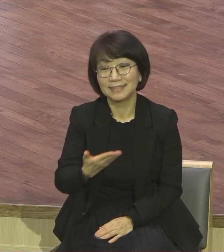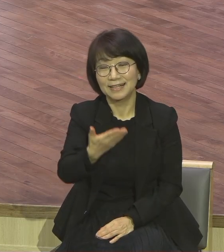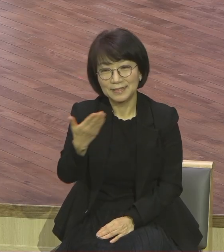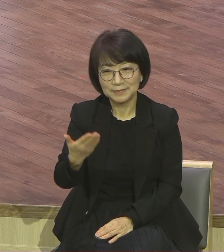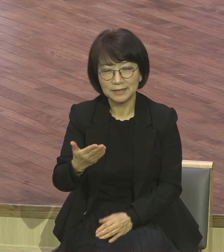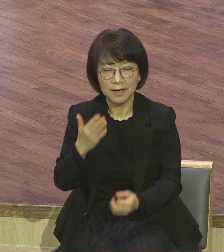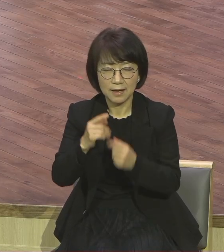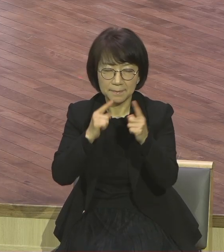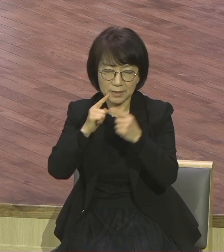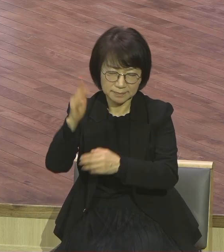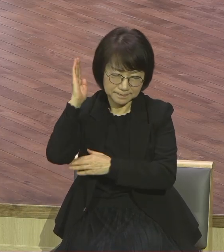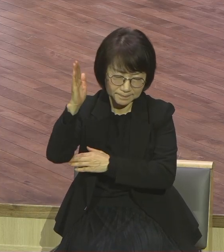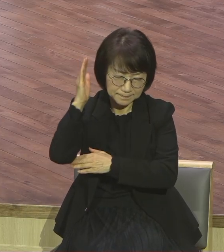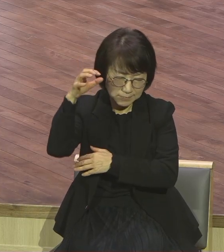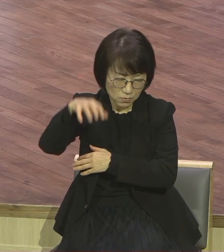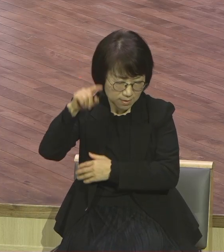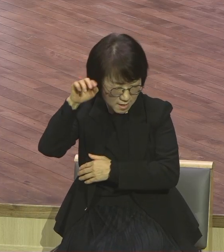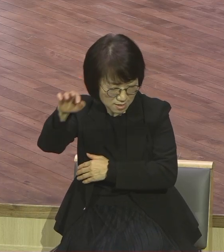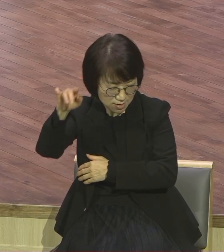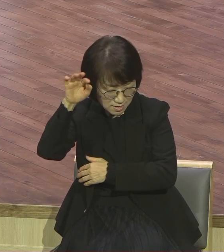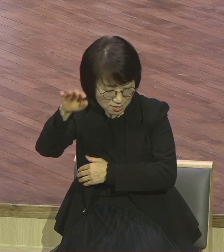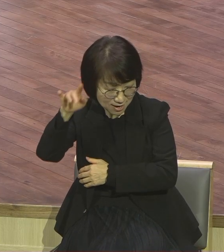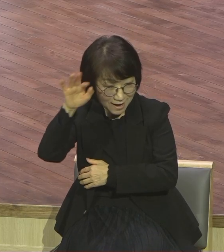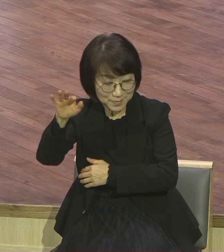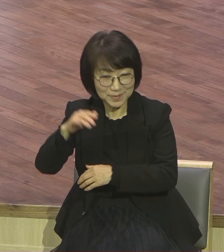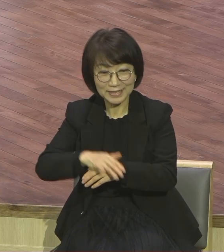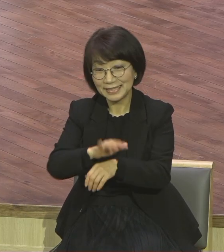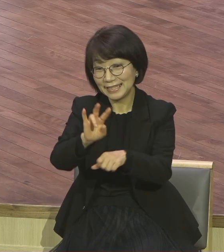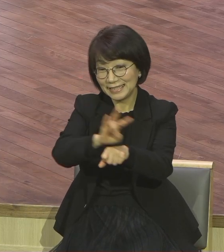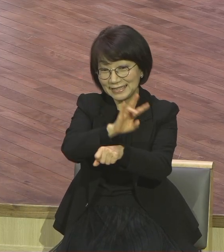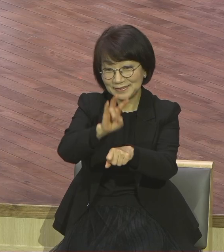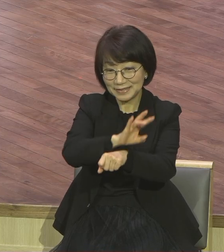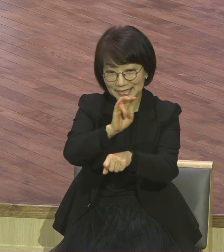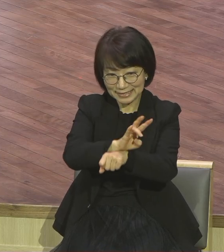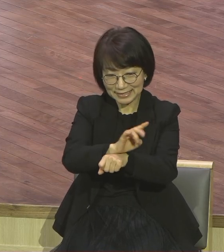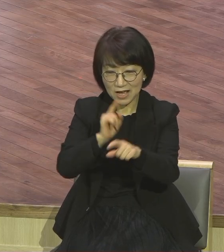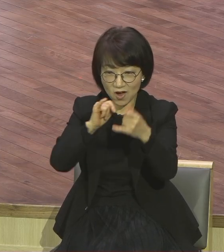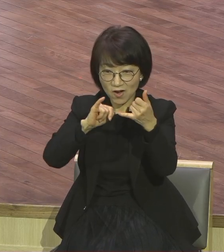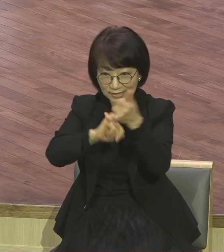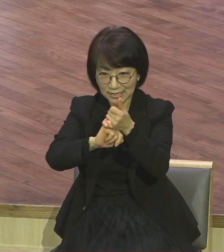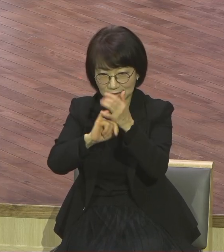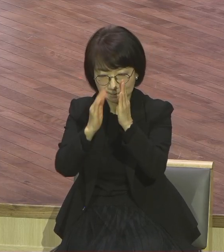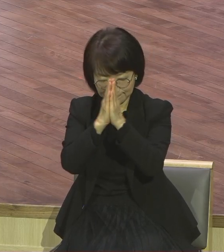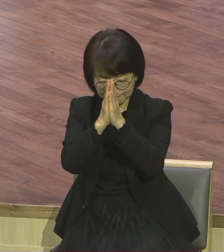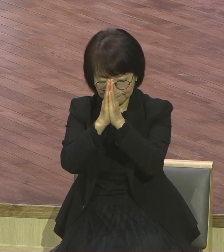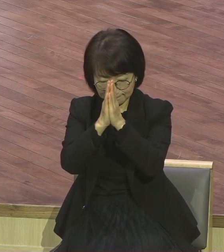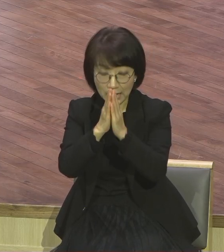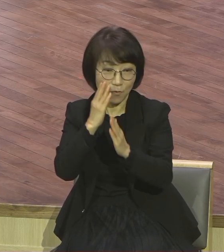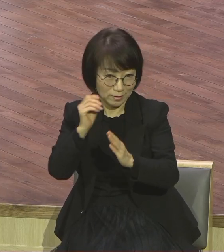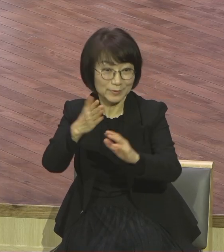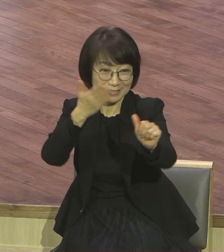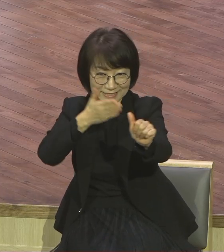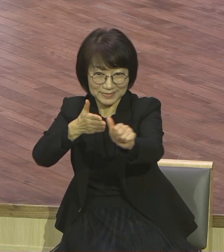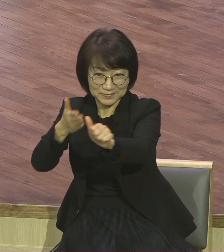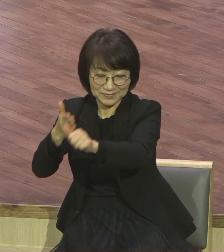사모하면서 24시 은약적 흐름 속에 그렇게 소통하시기 바랍니다. 그러면 25